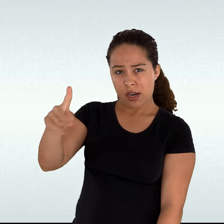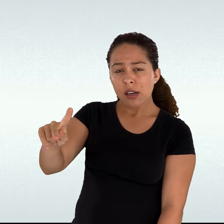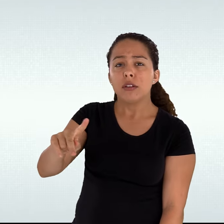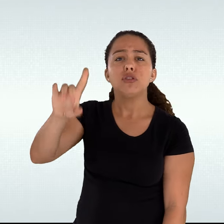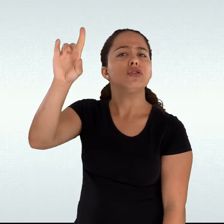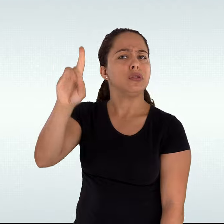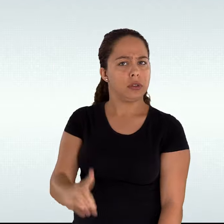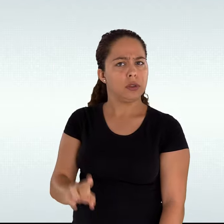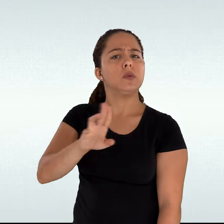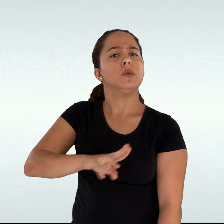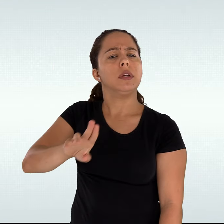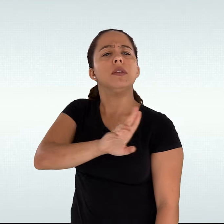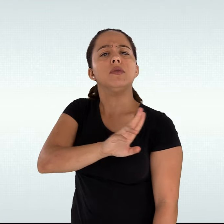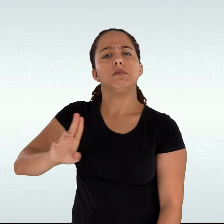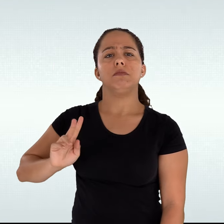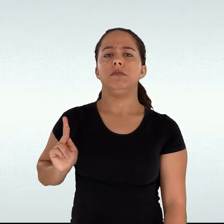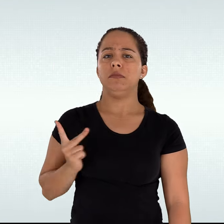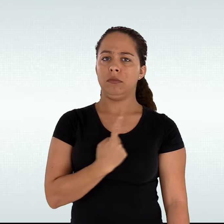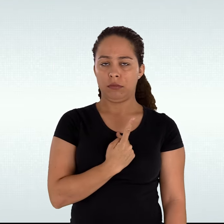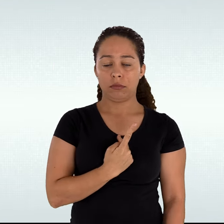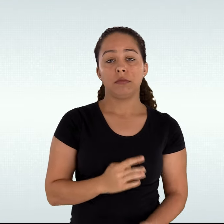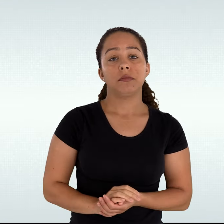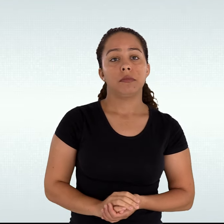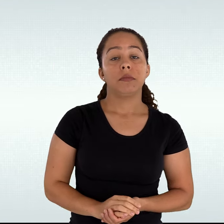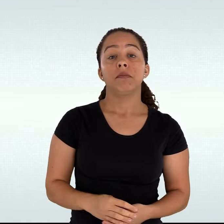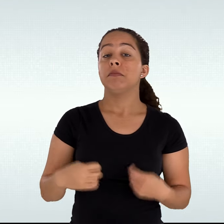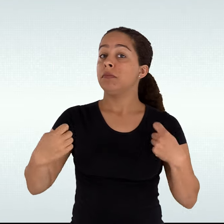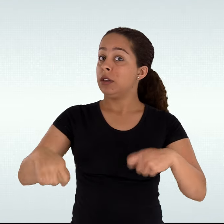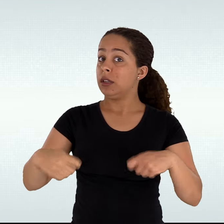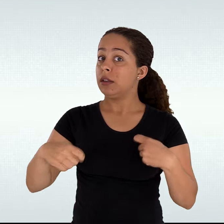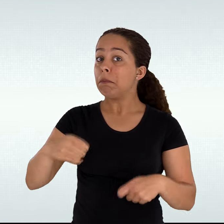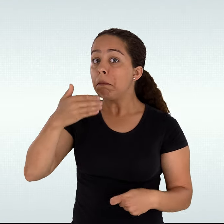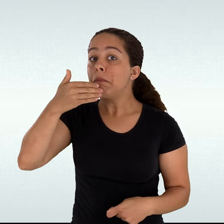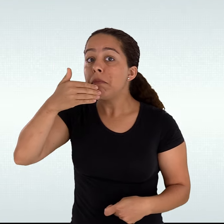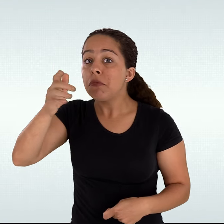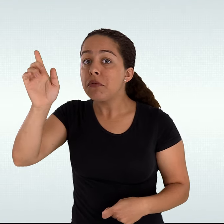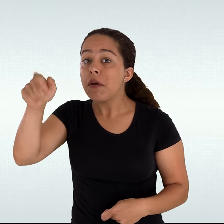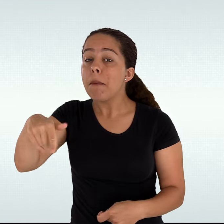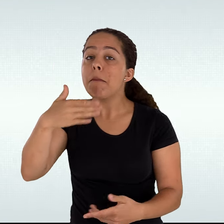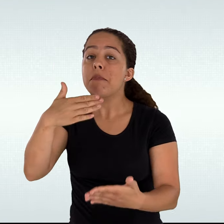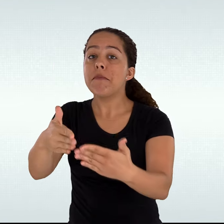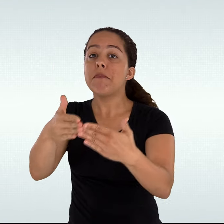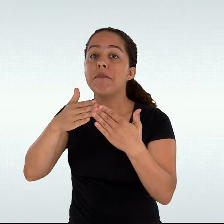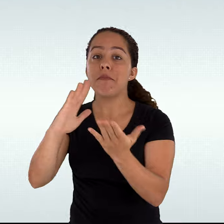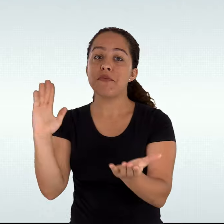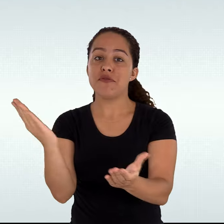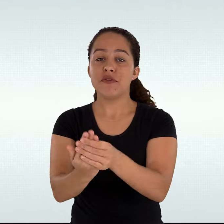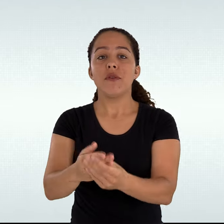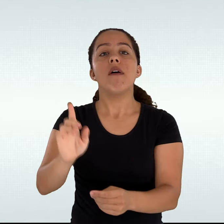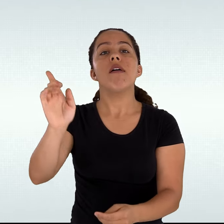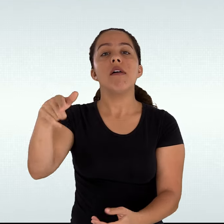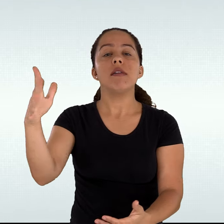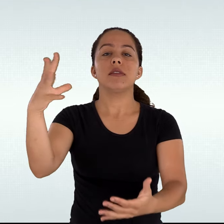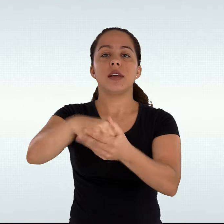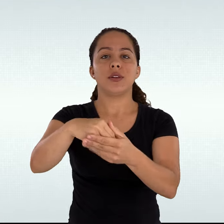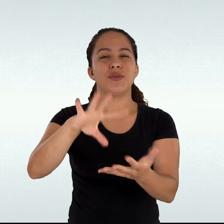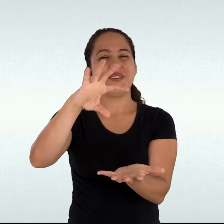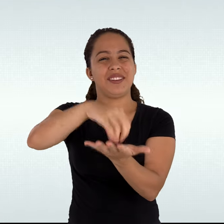sendo garantida sua solicitação por meio de requerimento feito pelo próprio estudante no campus em que